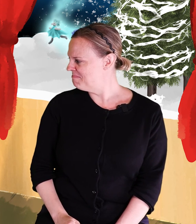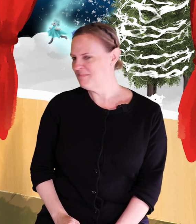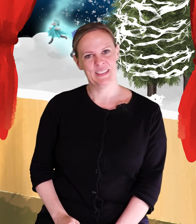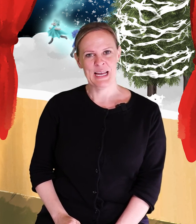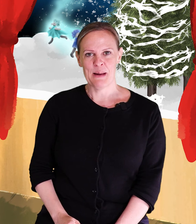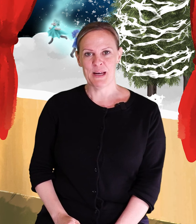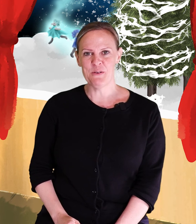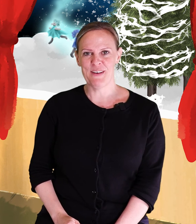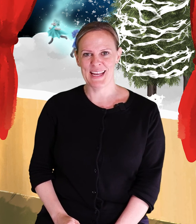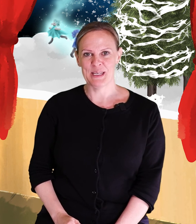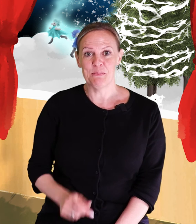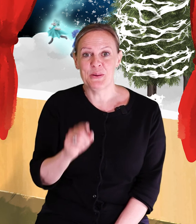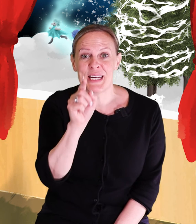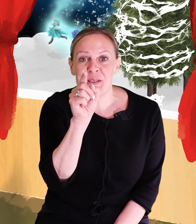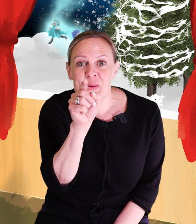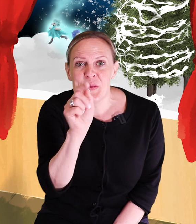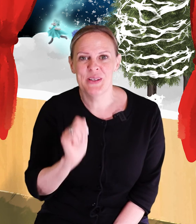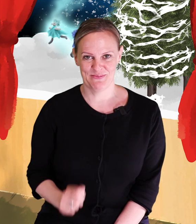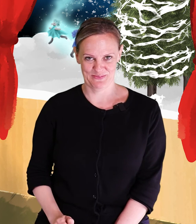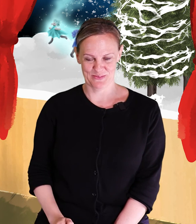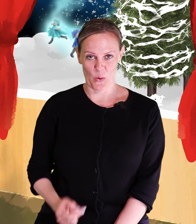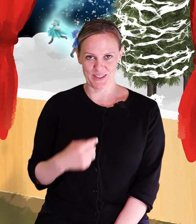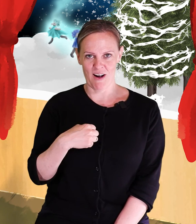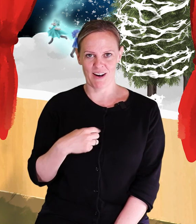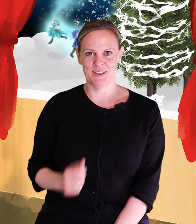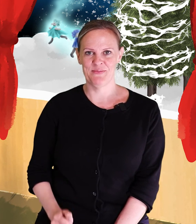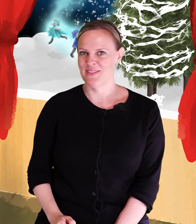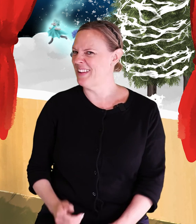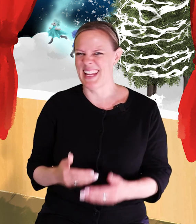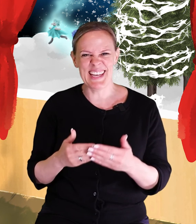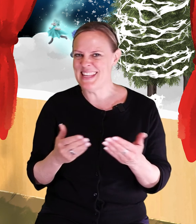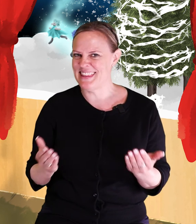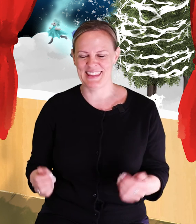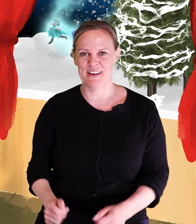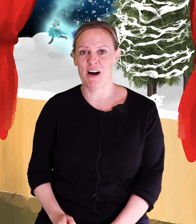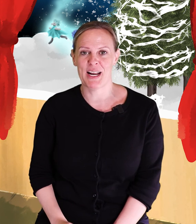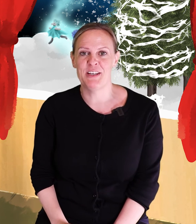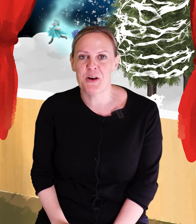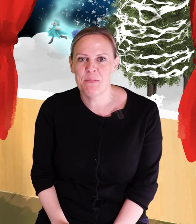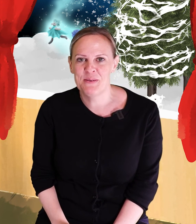Men nu vet både du och jag att det inte var en dröm.